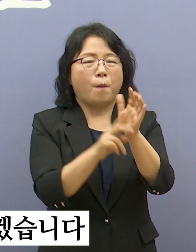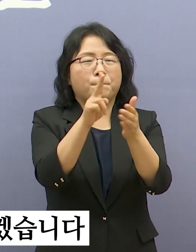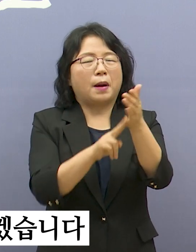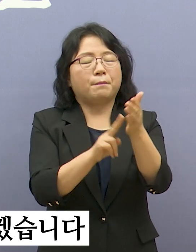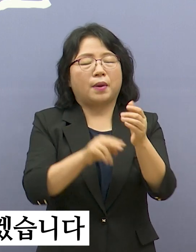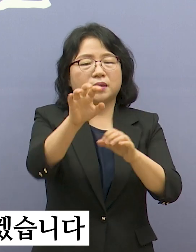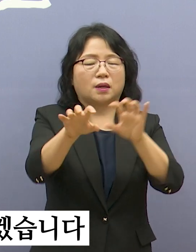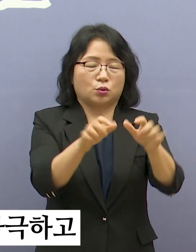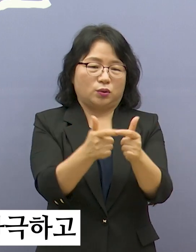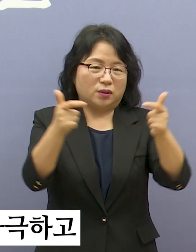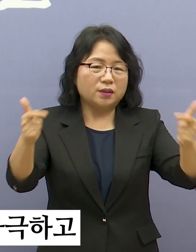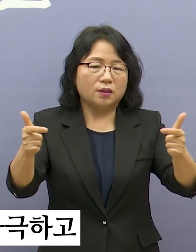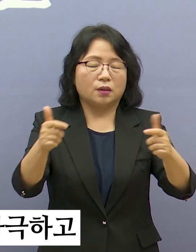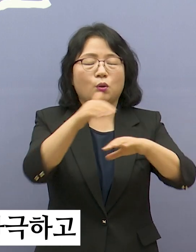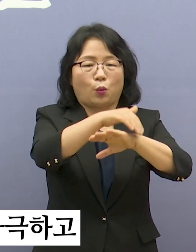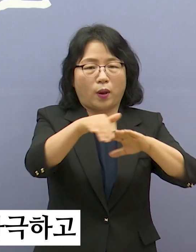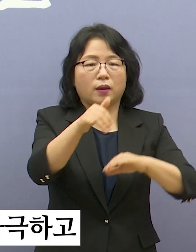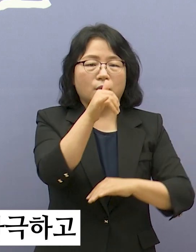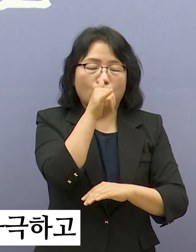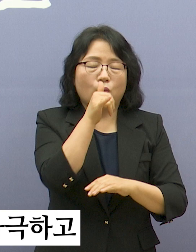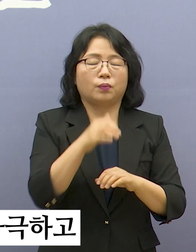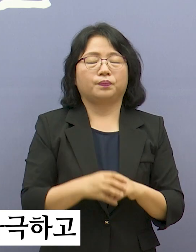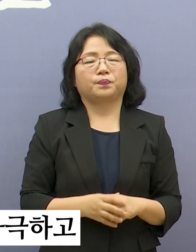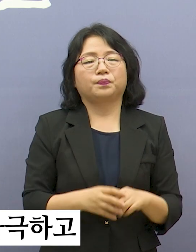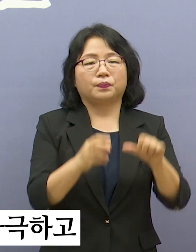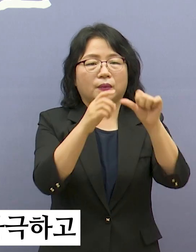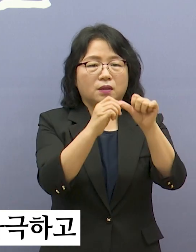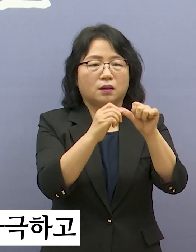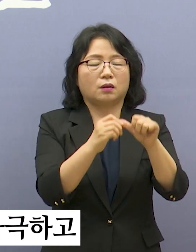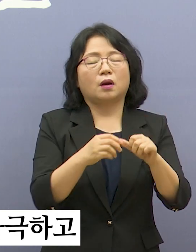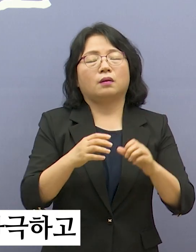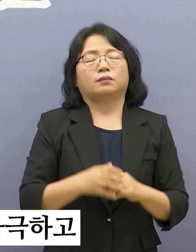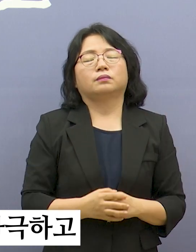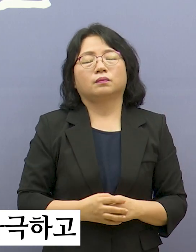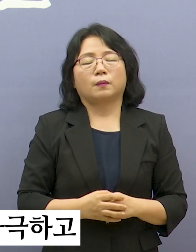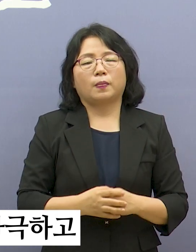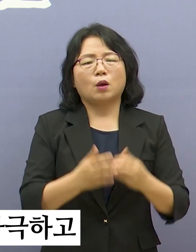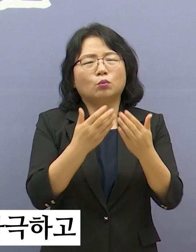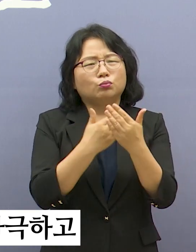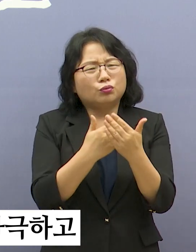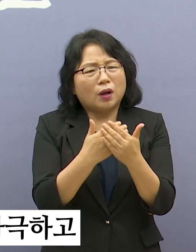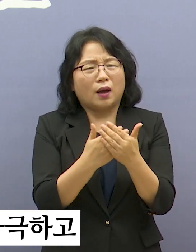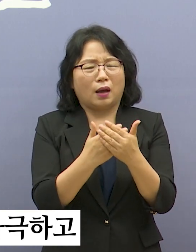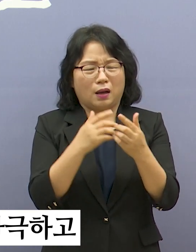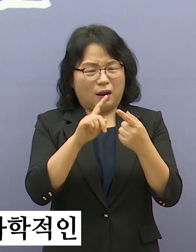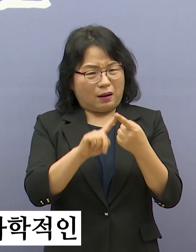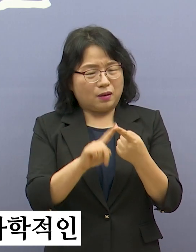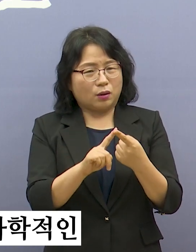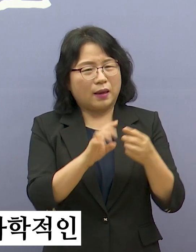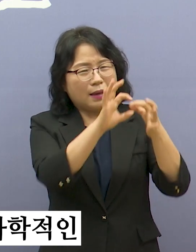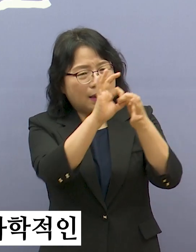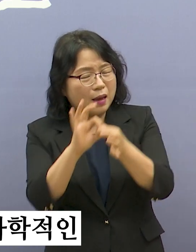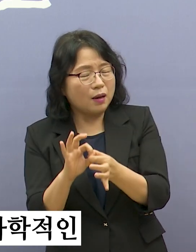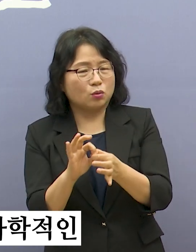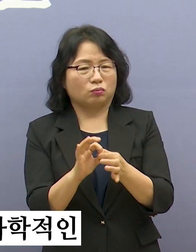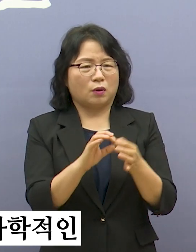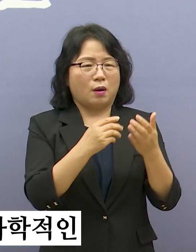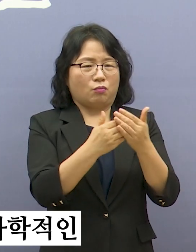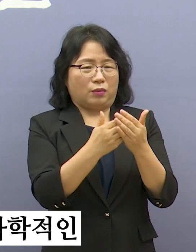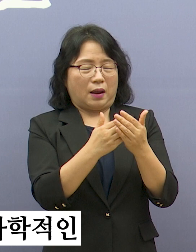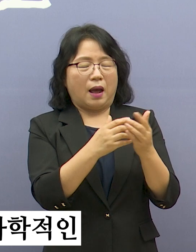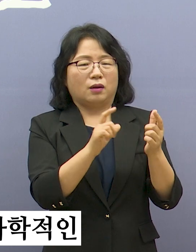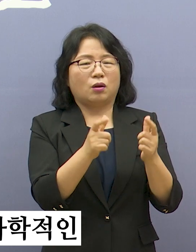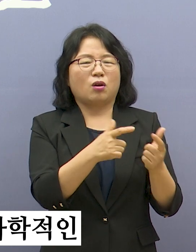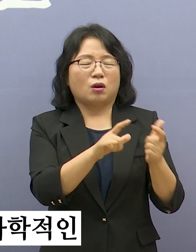하겠습니다. 다섯째, 국민의 불안을 필요 이상 자극하고 국룰을 분열시키는